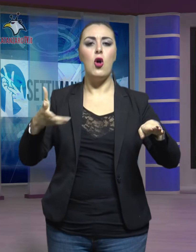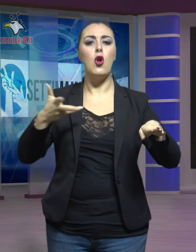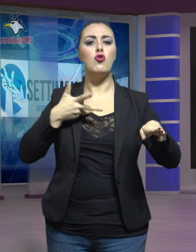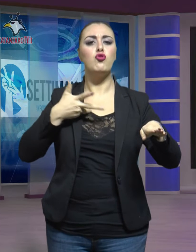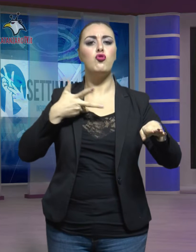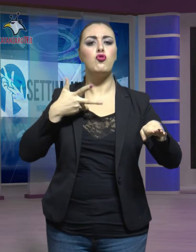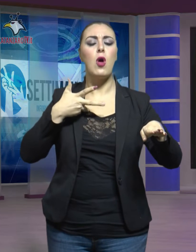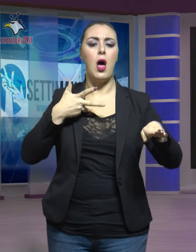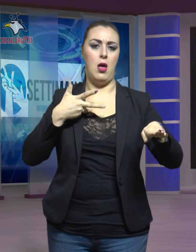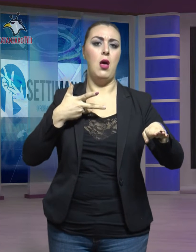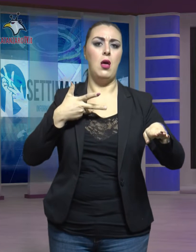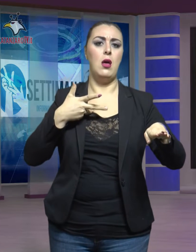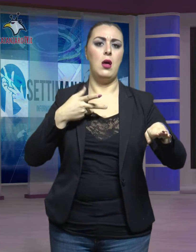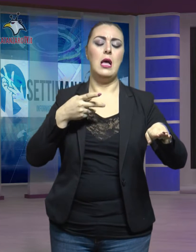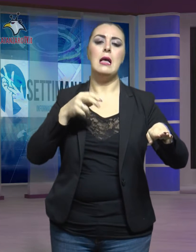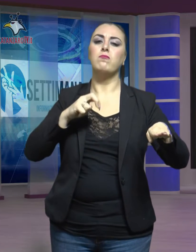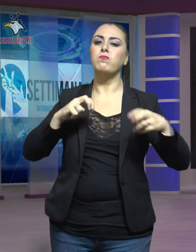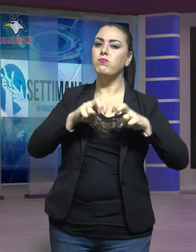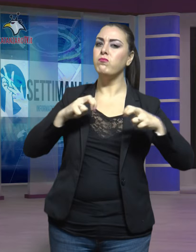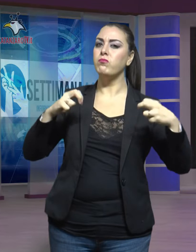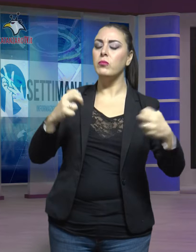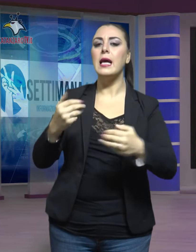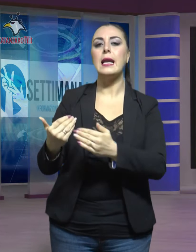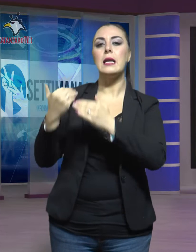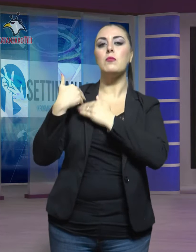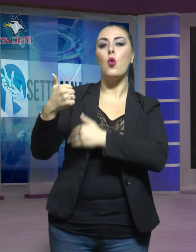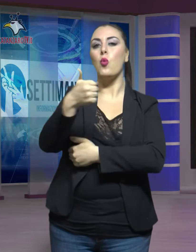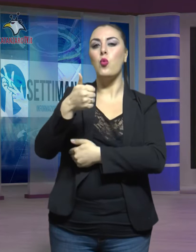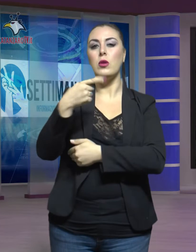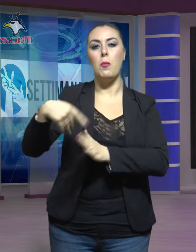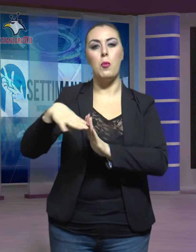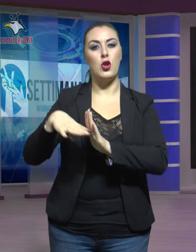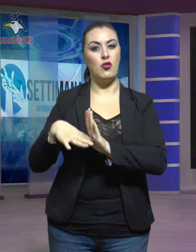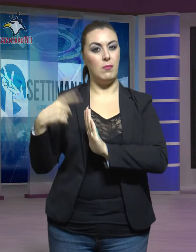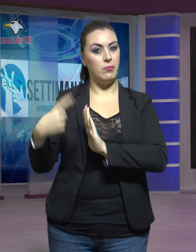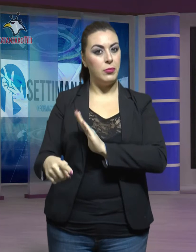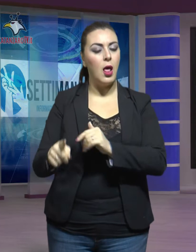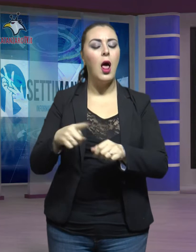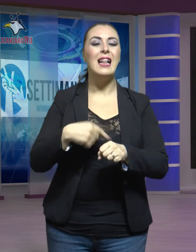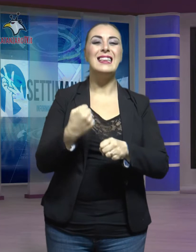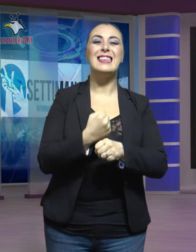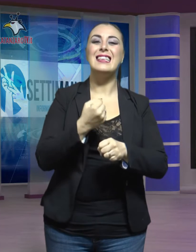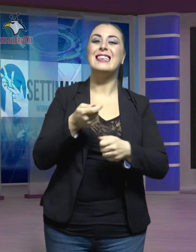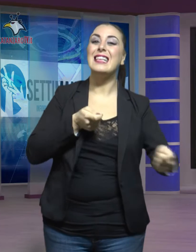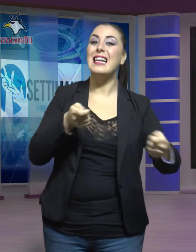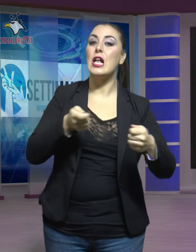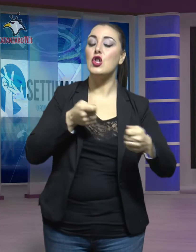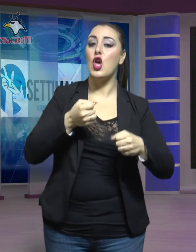responsabile unico del procedimento, la direzione dei lavori, la polizia locale,